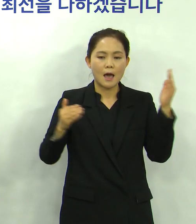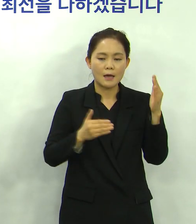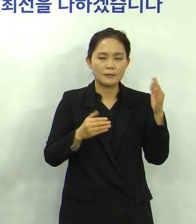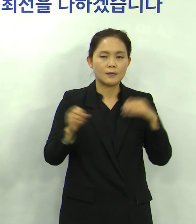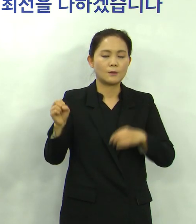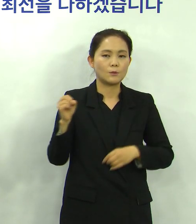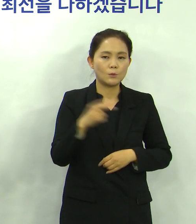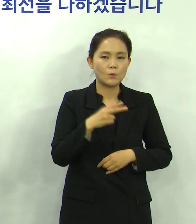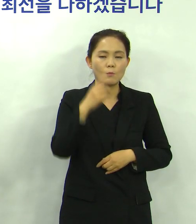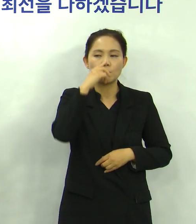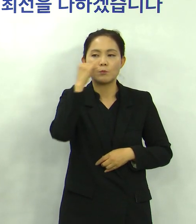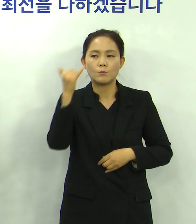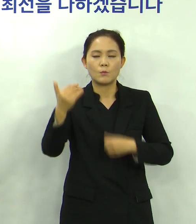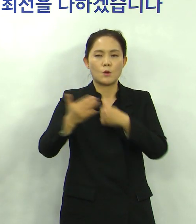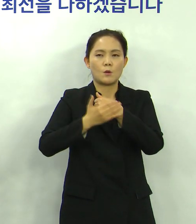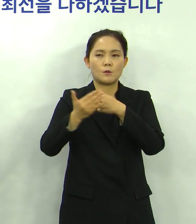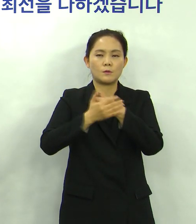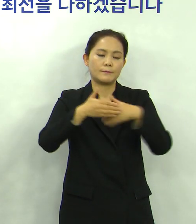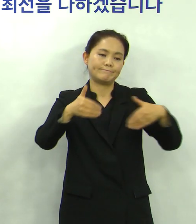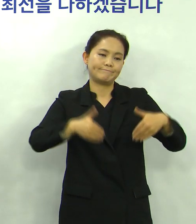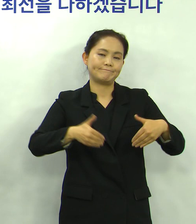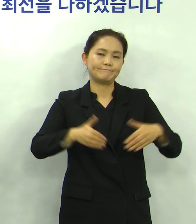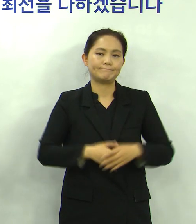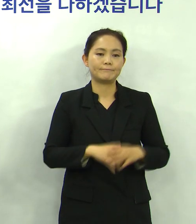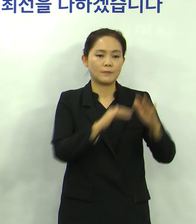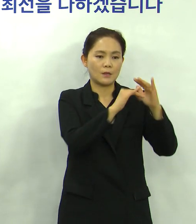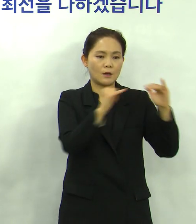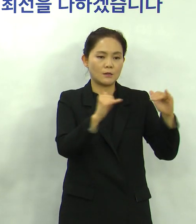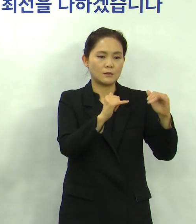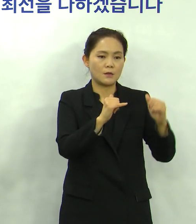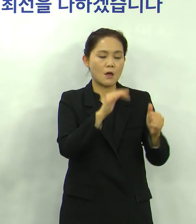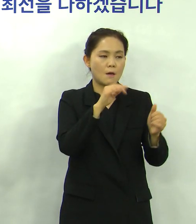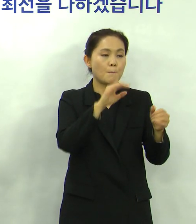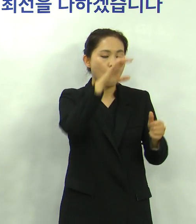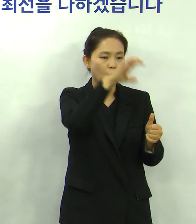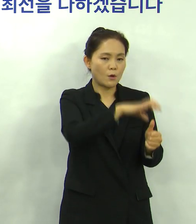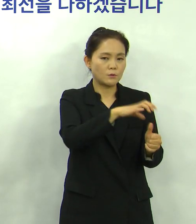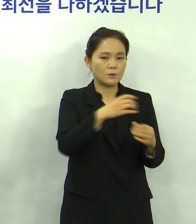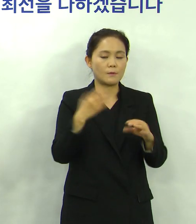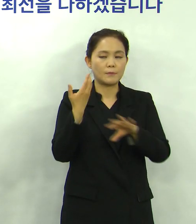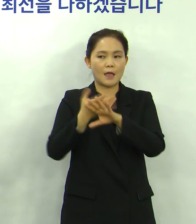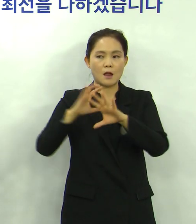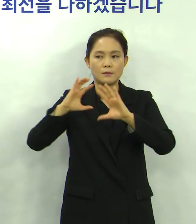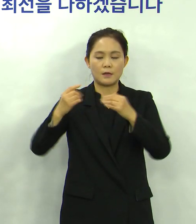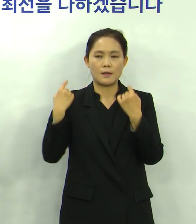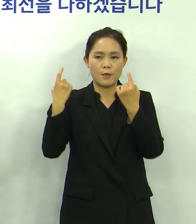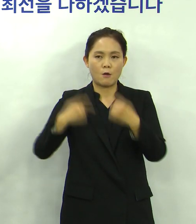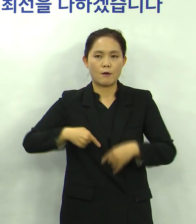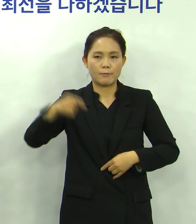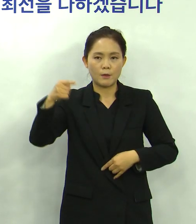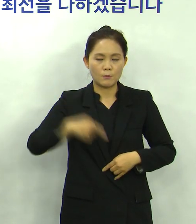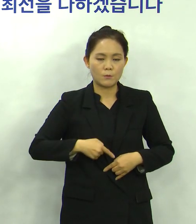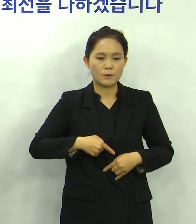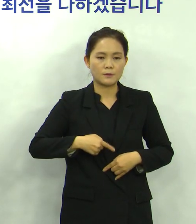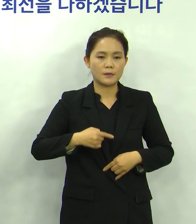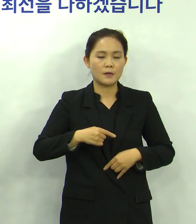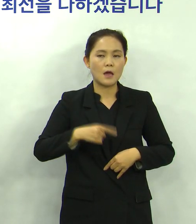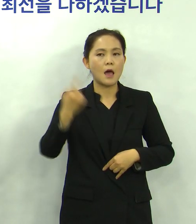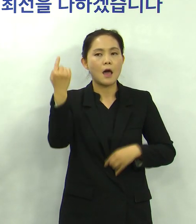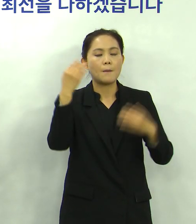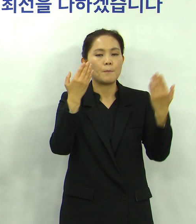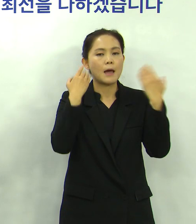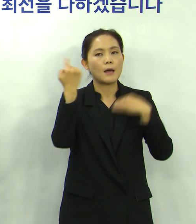협조가 절대적으로 필요합니다 가족 중에 격리자나 해외여행을 다녀온 사람이 있는 학생은 등교하지